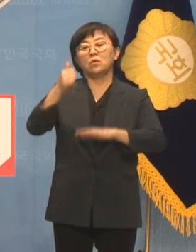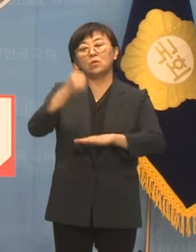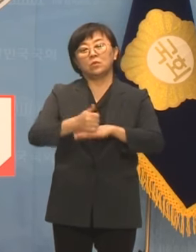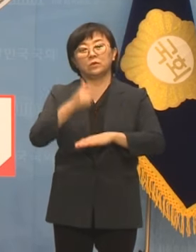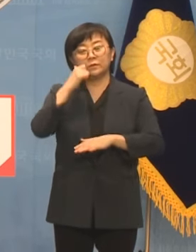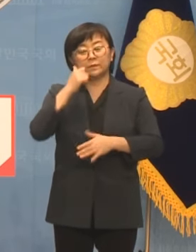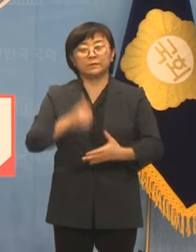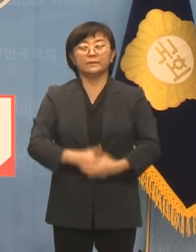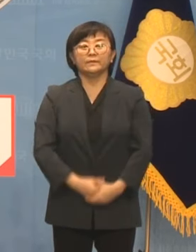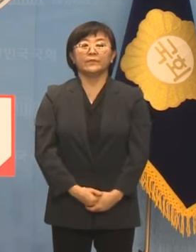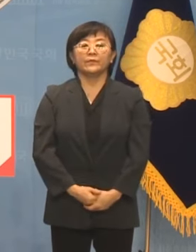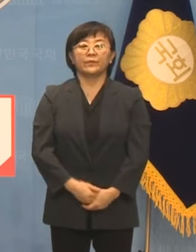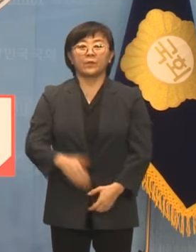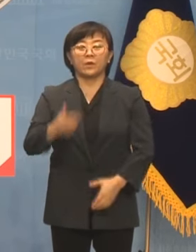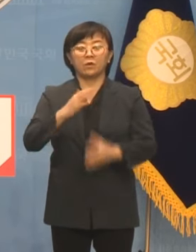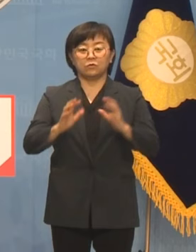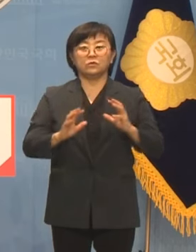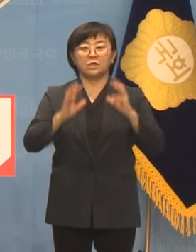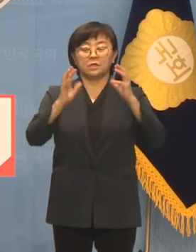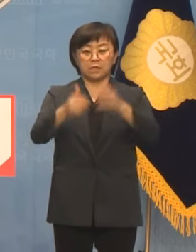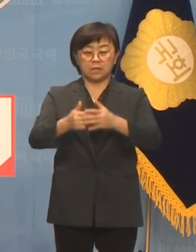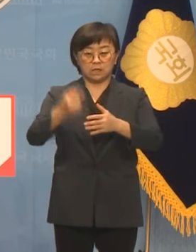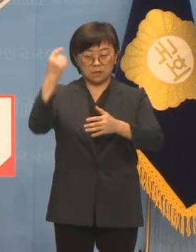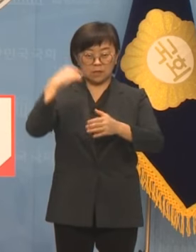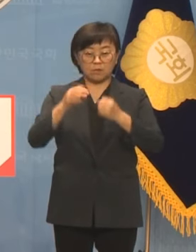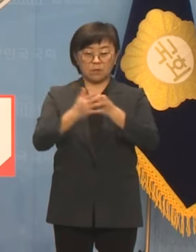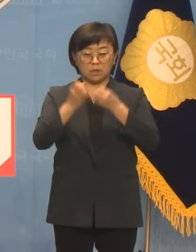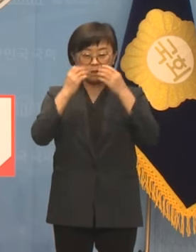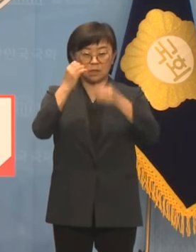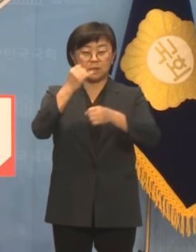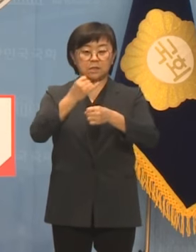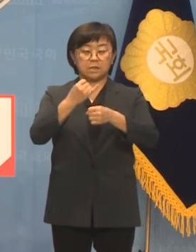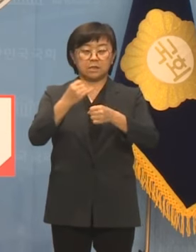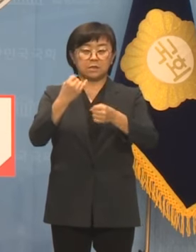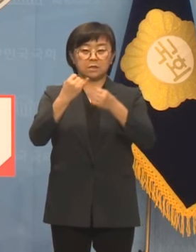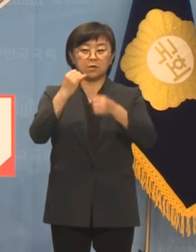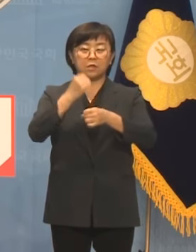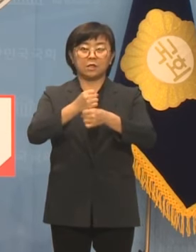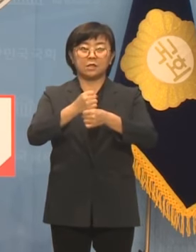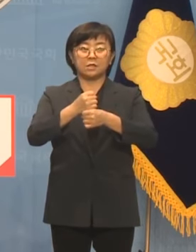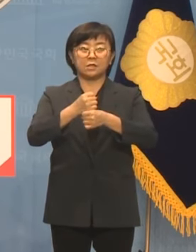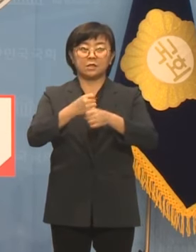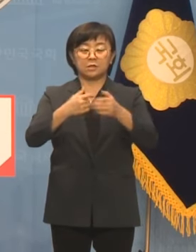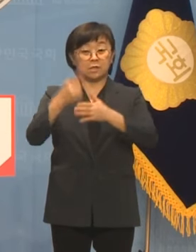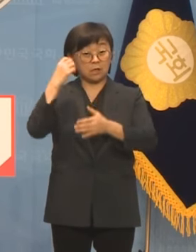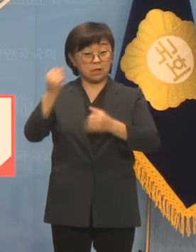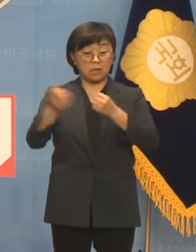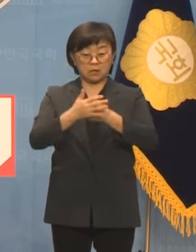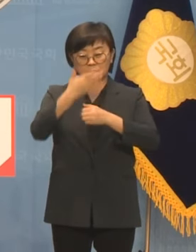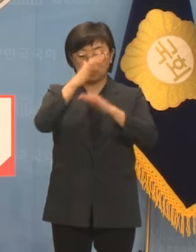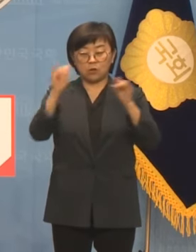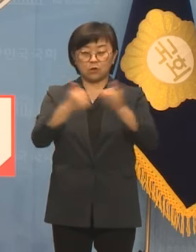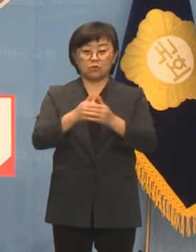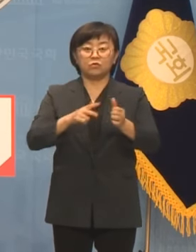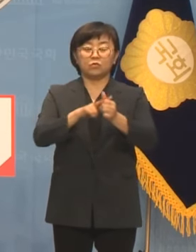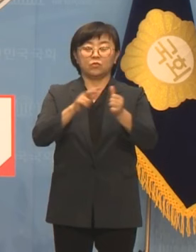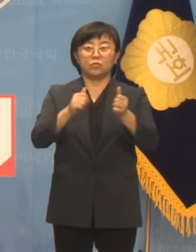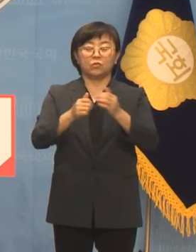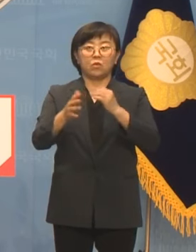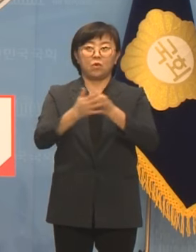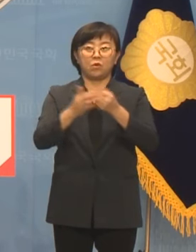없습니다. 저는 국제적인 감각과 창의적인 사고를 갖춘 청년 정치인이자 집권 여당 후보로서